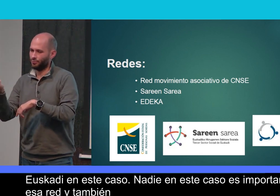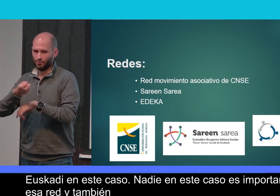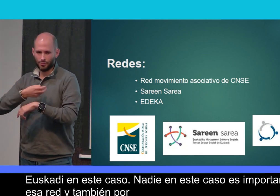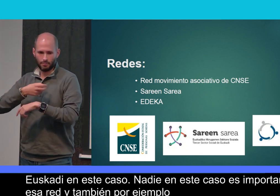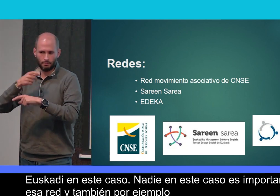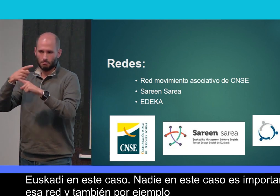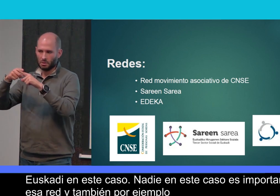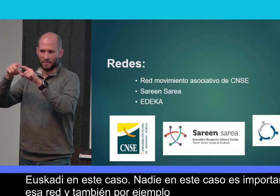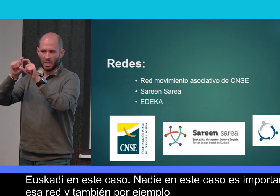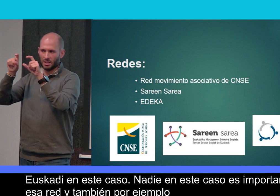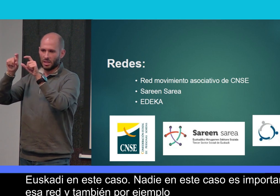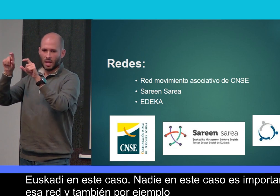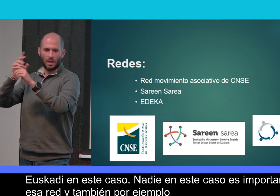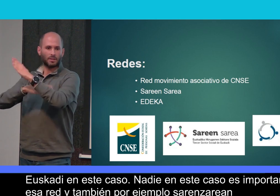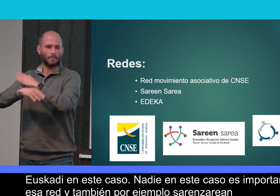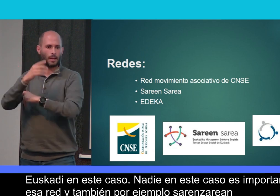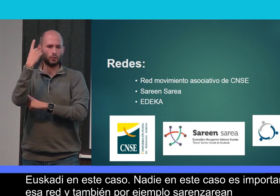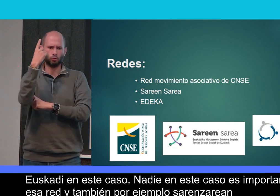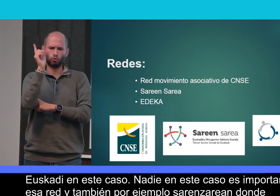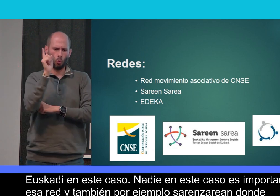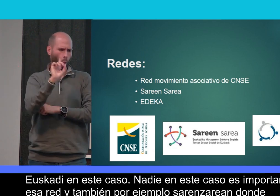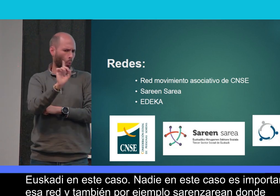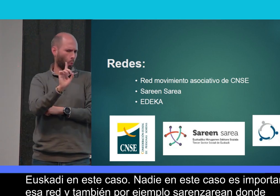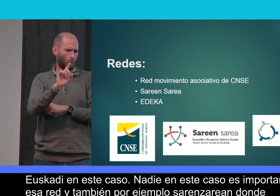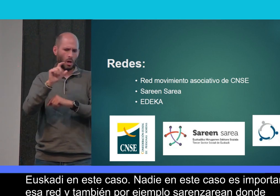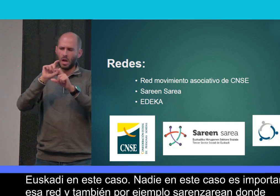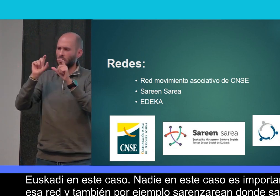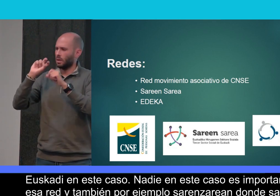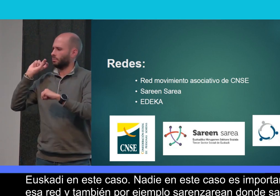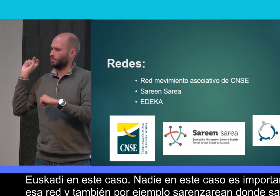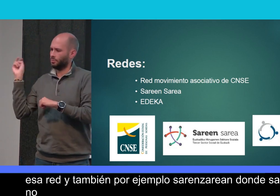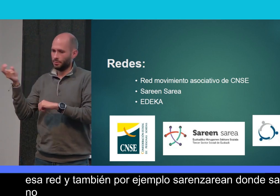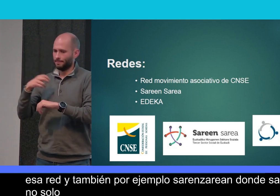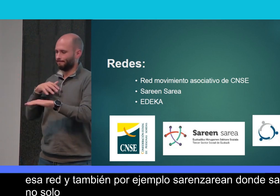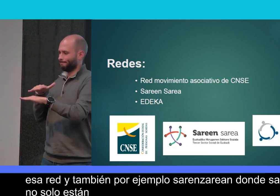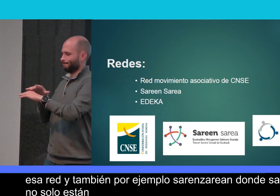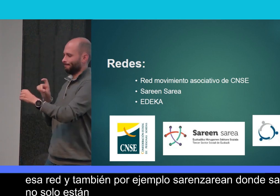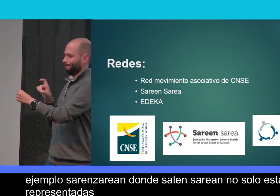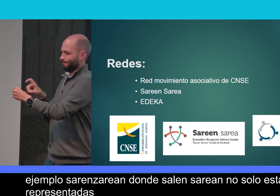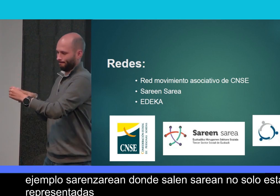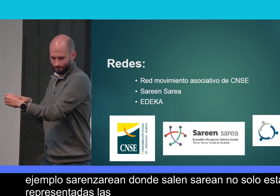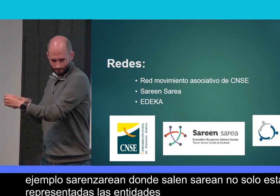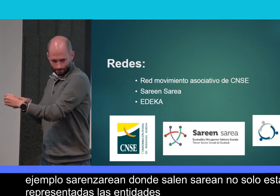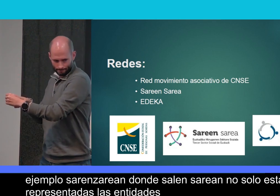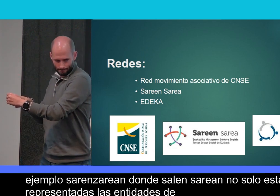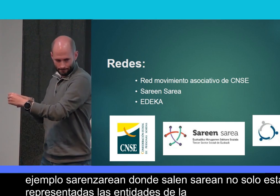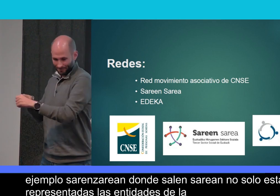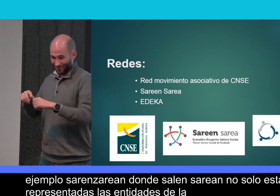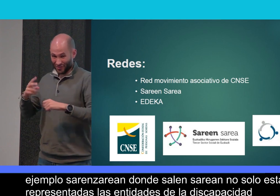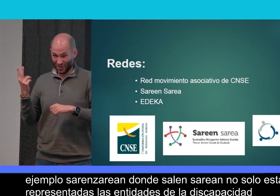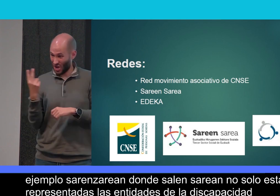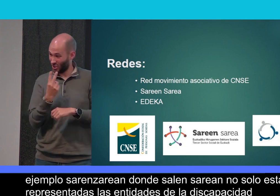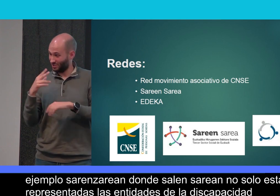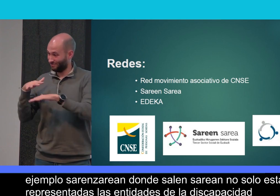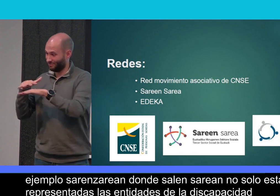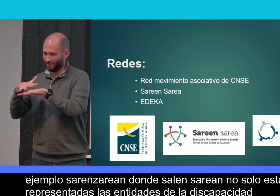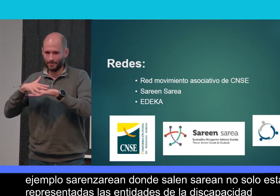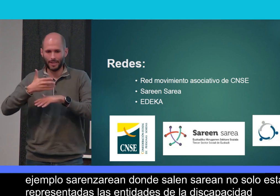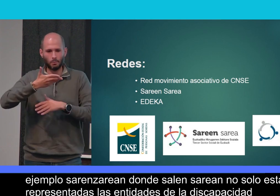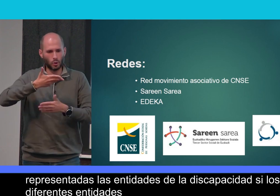Sarensarean, donde Sarensarean no solo están representadas las entidades de la discapacidad, sino en diferentes entidades de